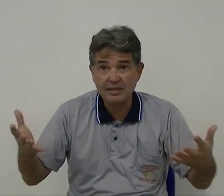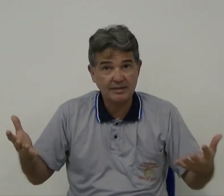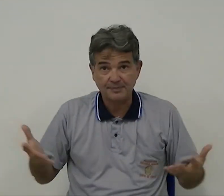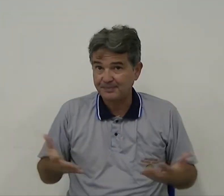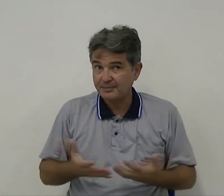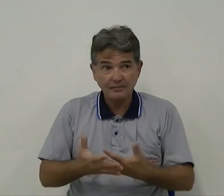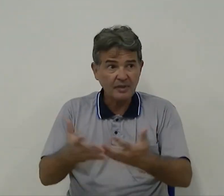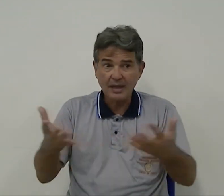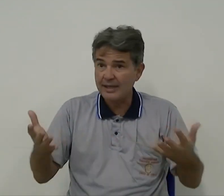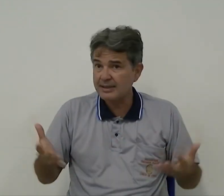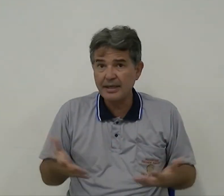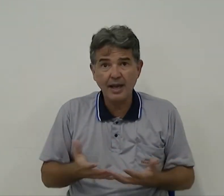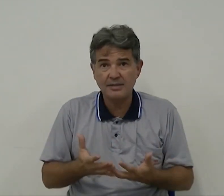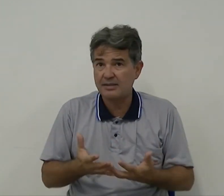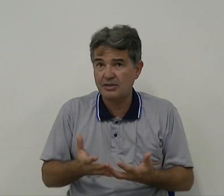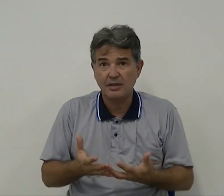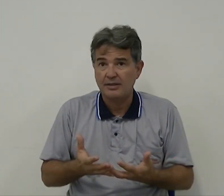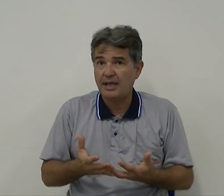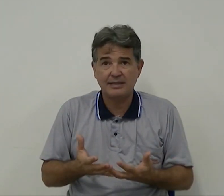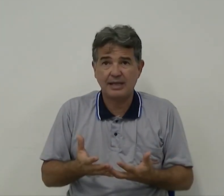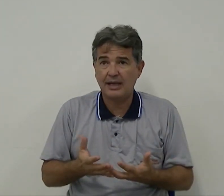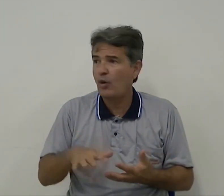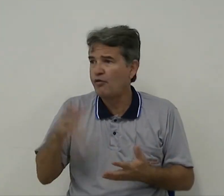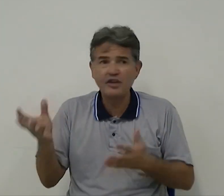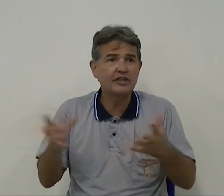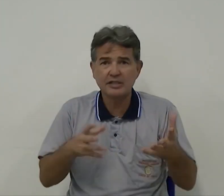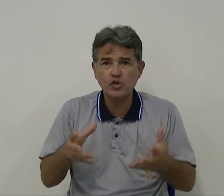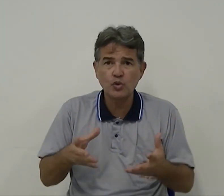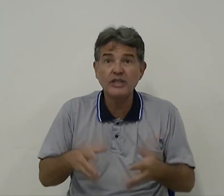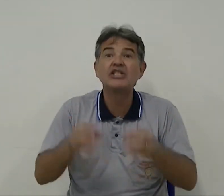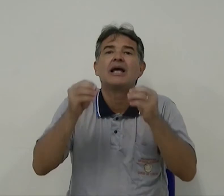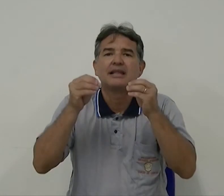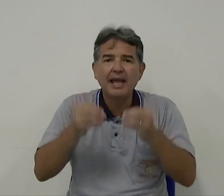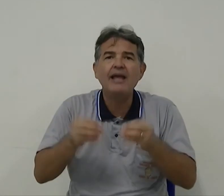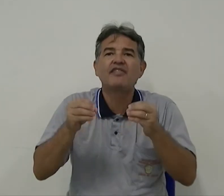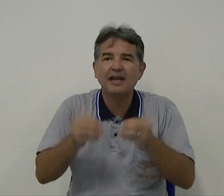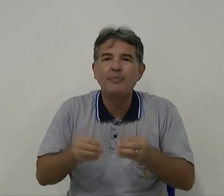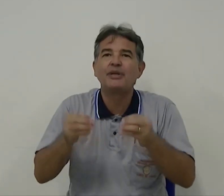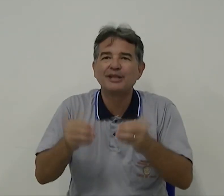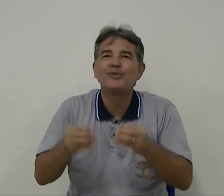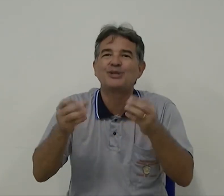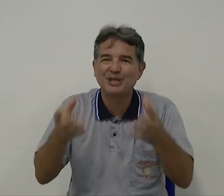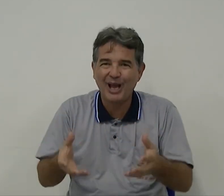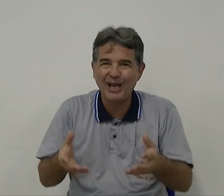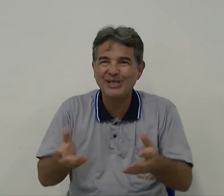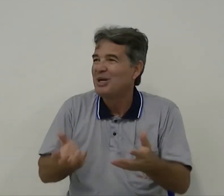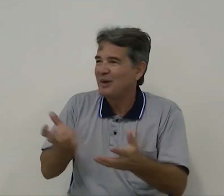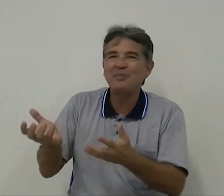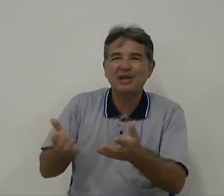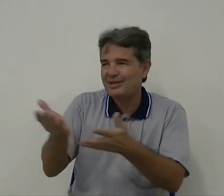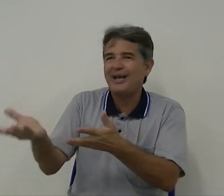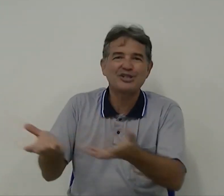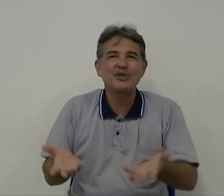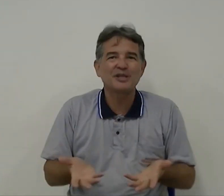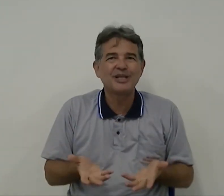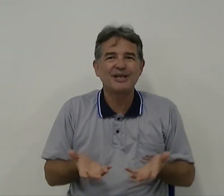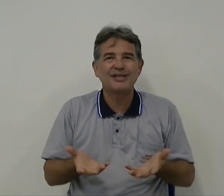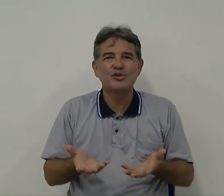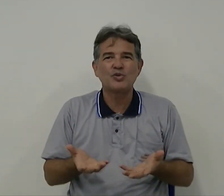as crianças da sala, ouvintes e surdas, devem aprender os sinais, para poder interagir com as crianças e